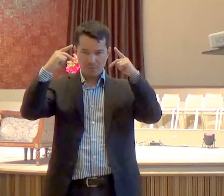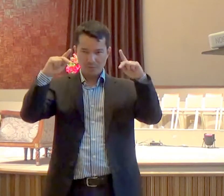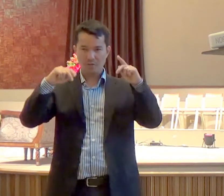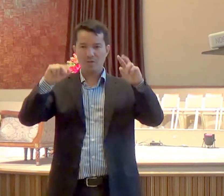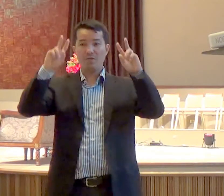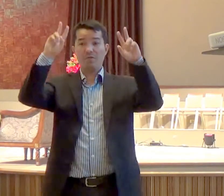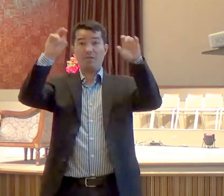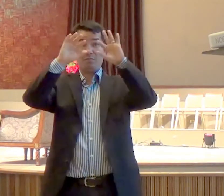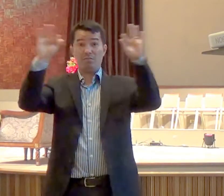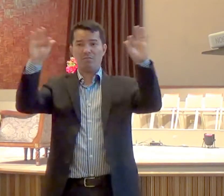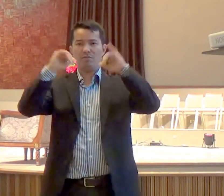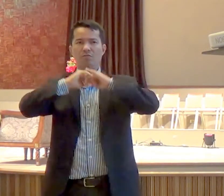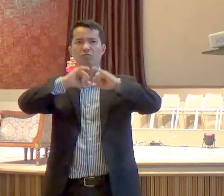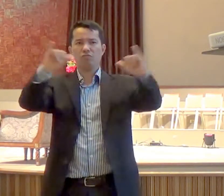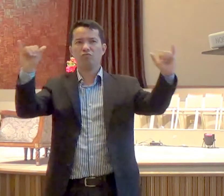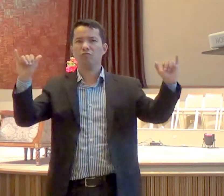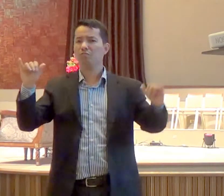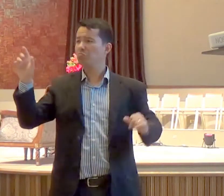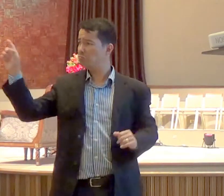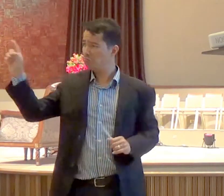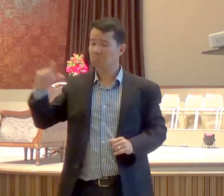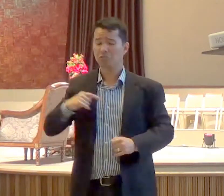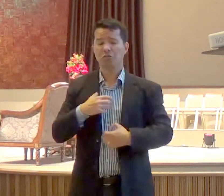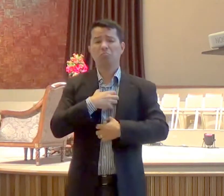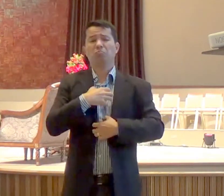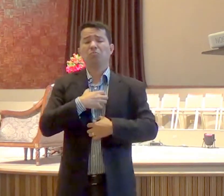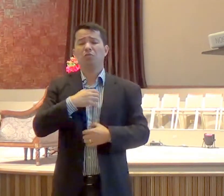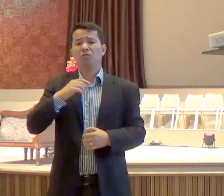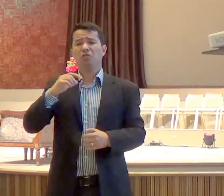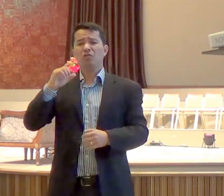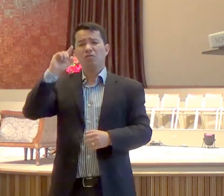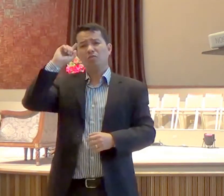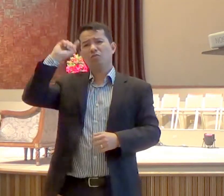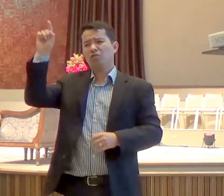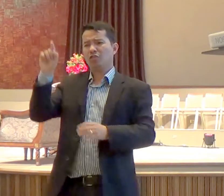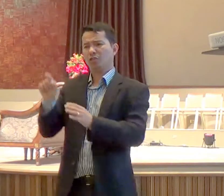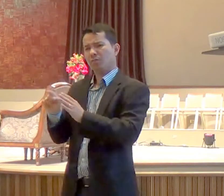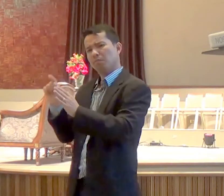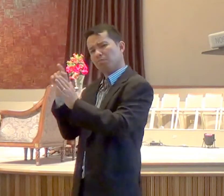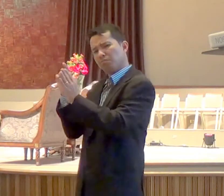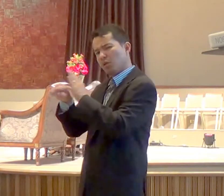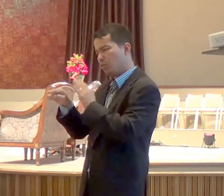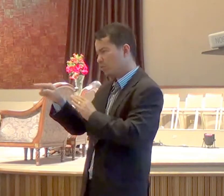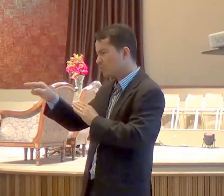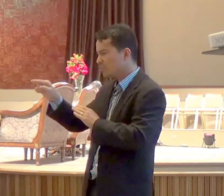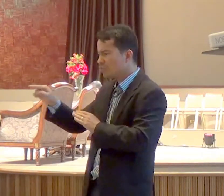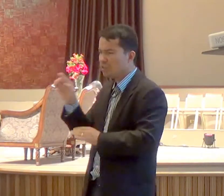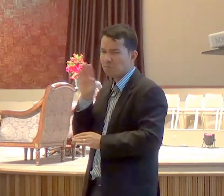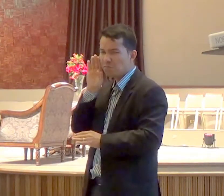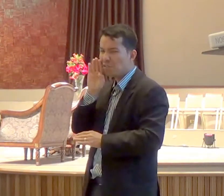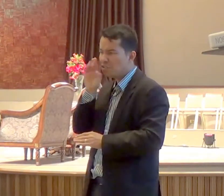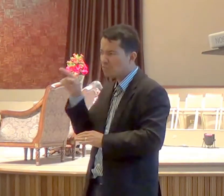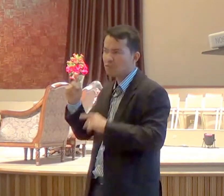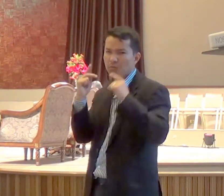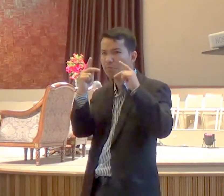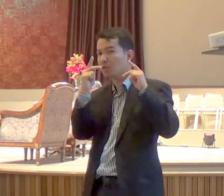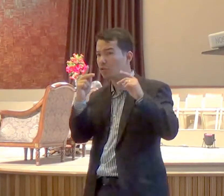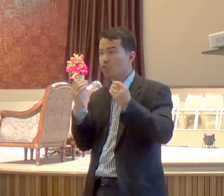com aquele jeito, que Deus lhe deu, um dia perguntaram, o pastor Billy Graham, pastor, qual é a razão da sua vida? Ele disse,